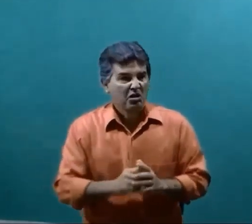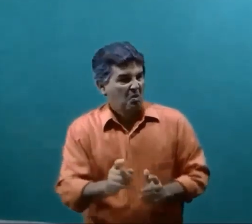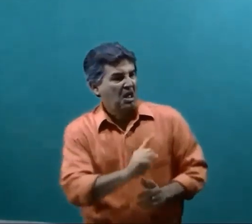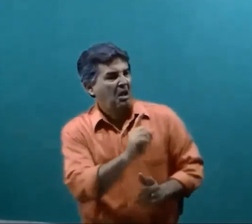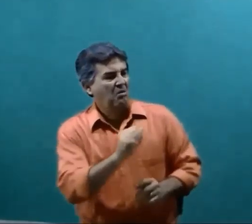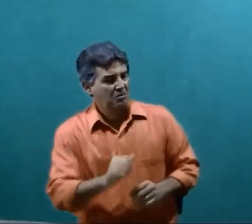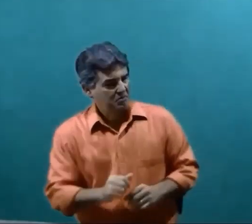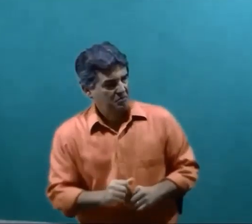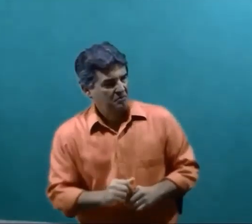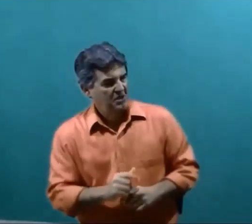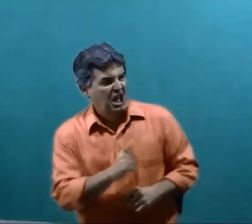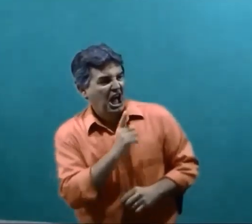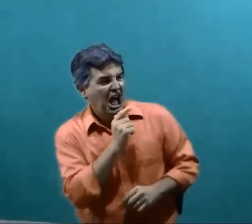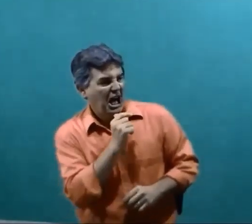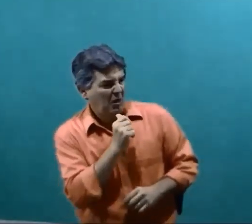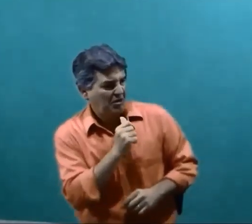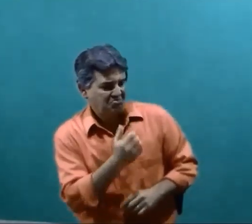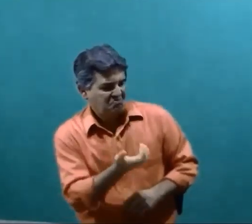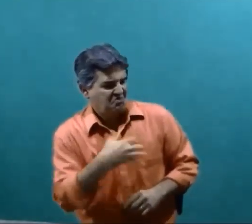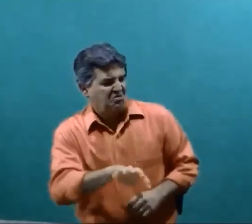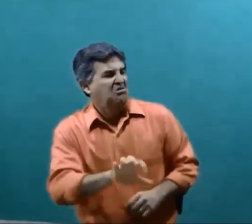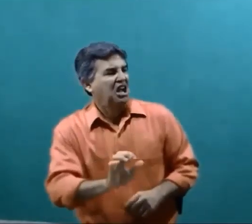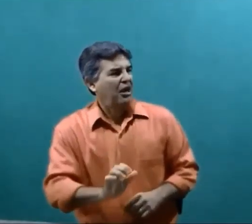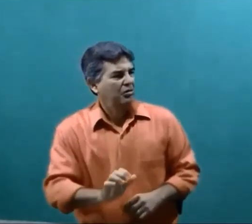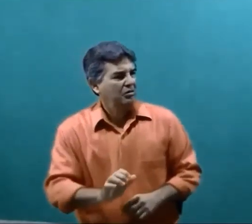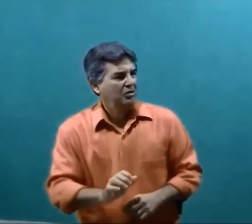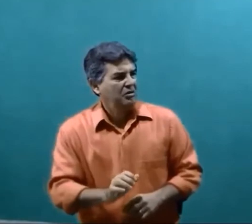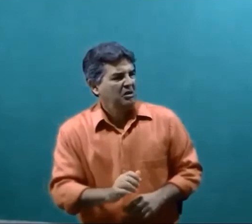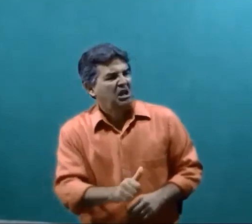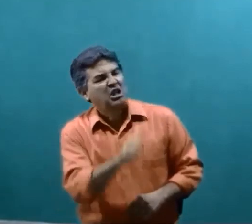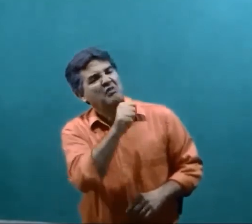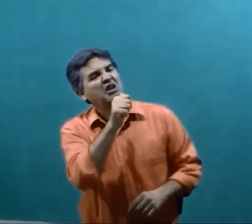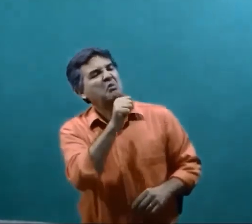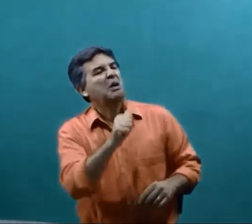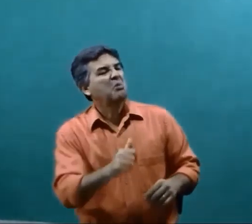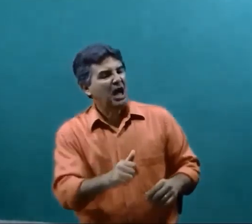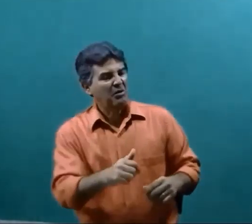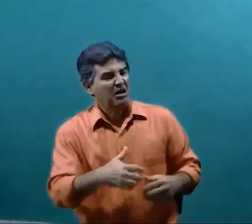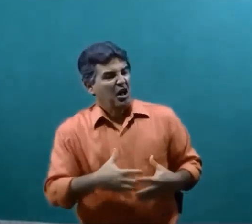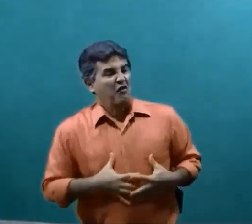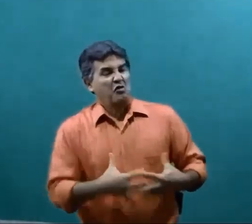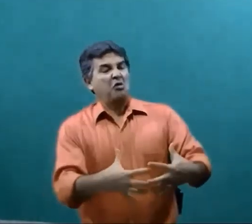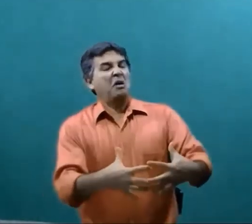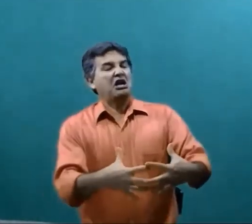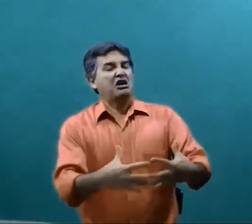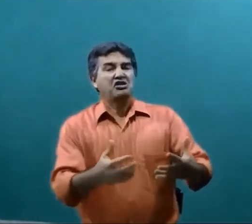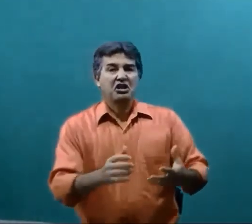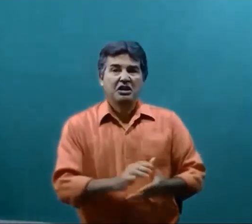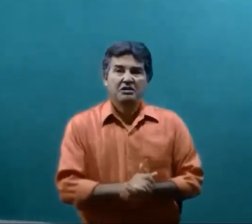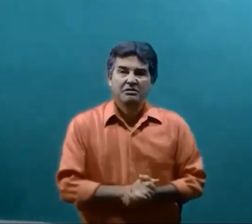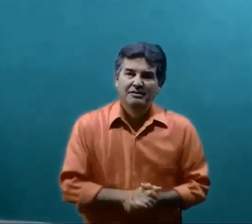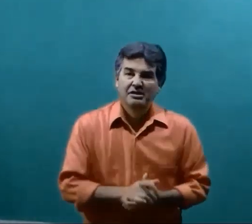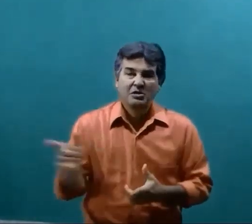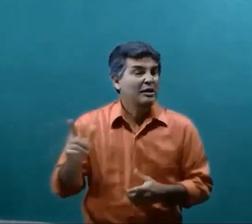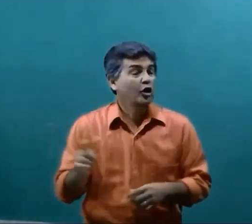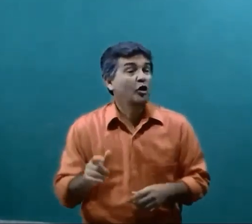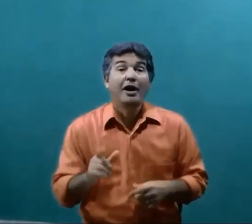Não Água Não quero Porque toda vez que eu bebo água Eu vivo com a barriga cheia Então ele só toma